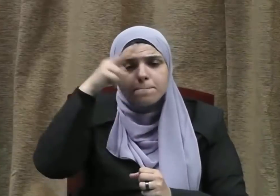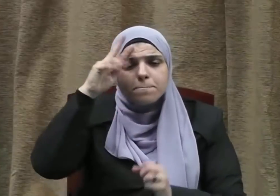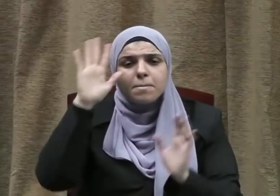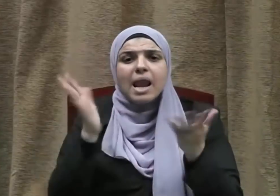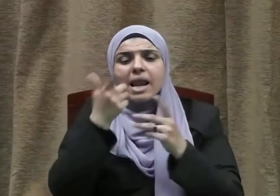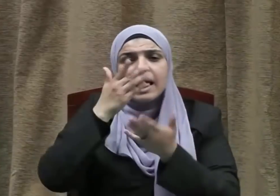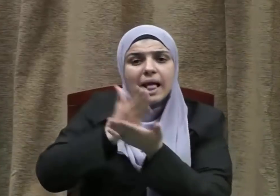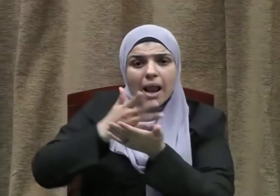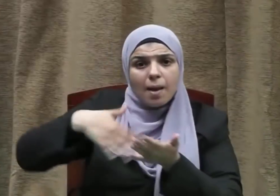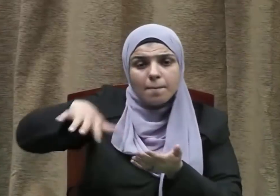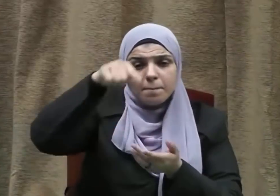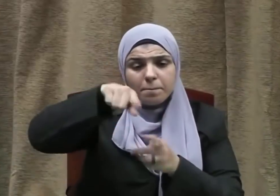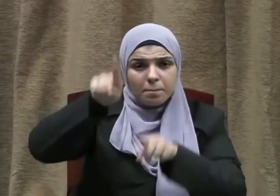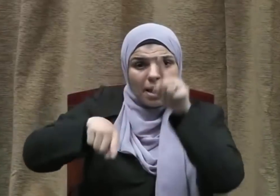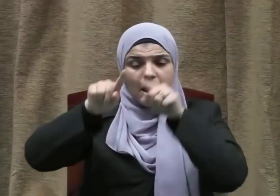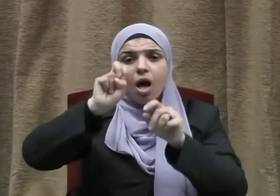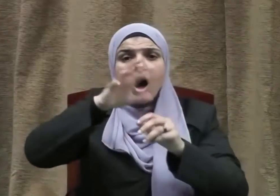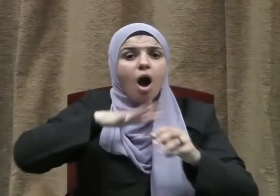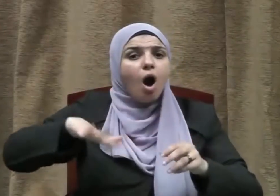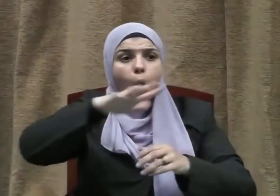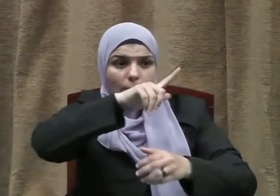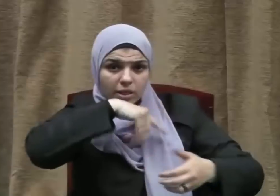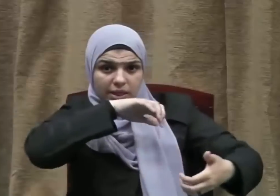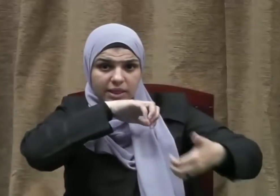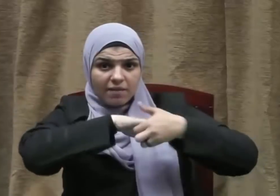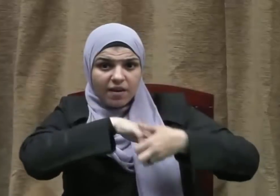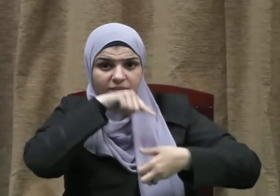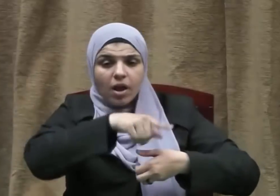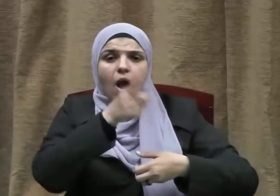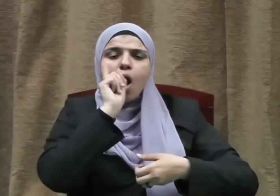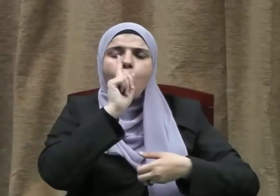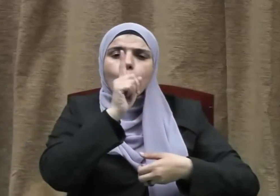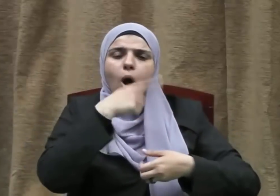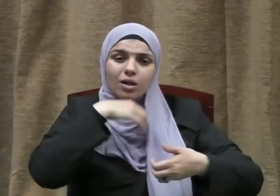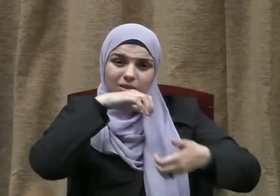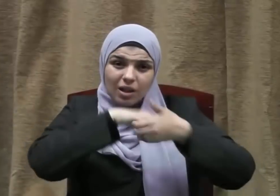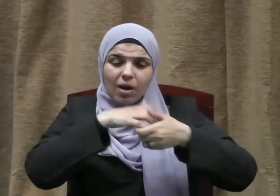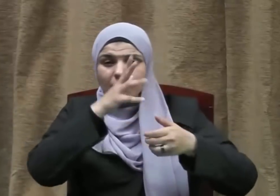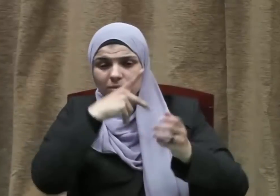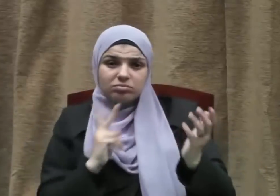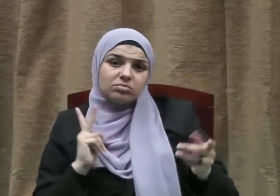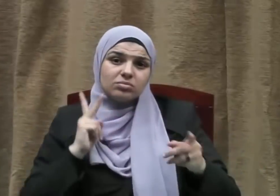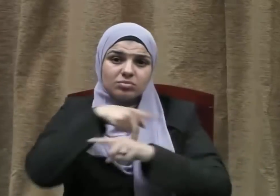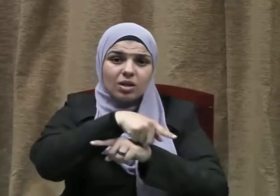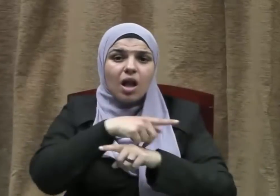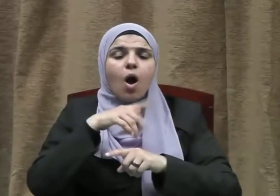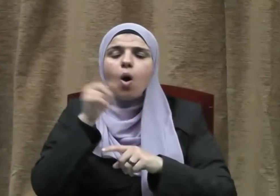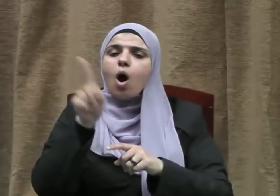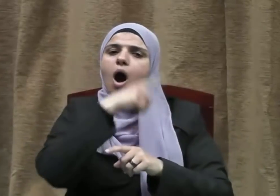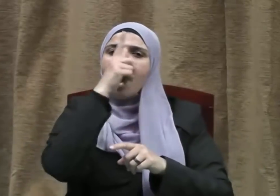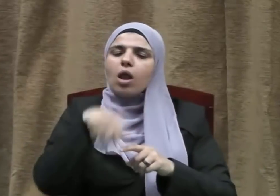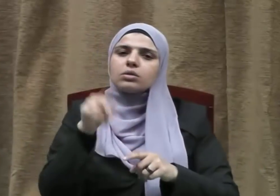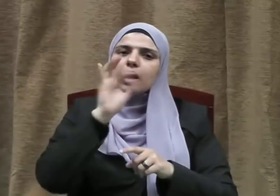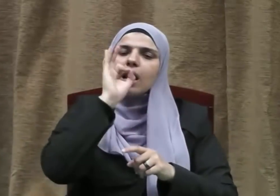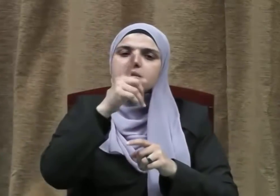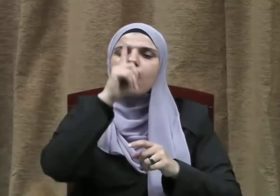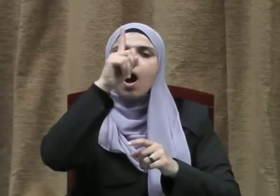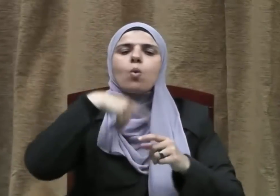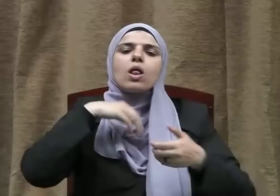من كان بينه وبين قوم عهد فلا يشد عقدة ولا يحلها